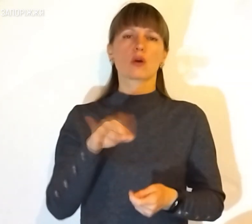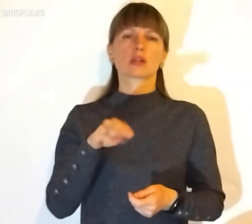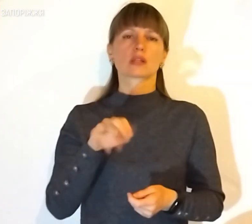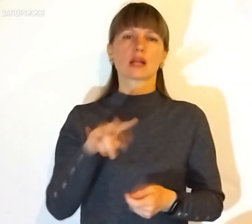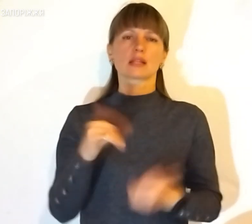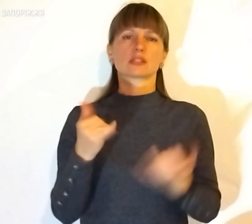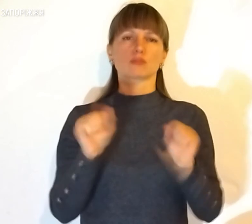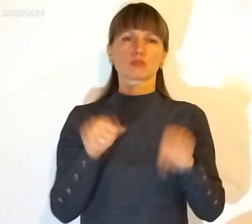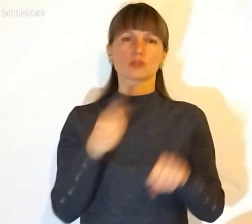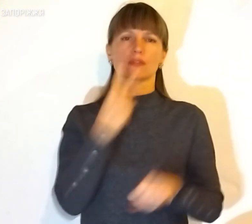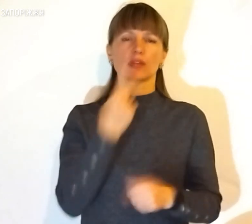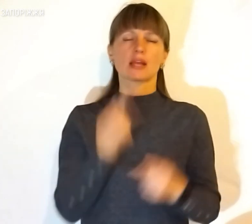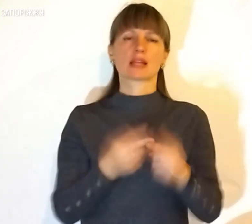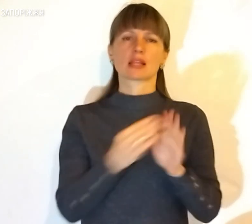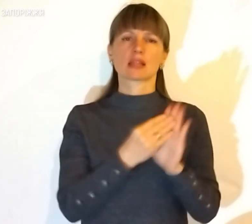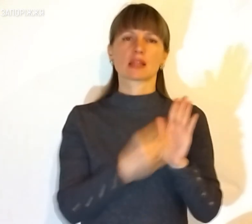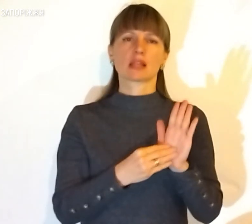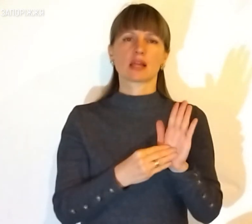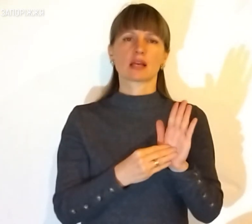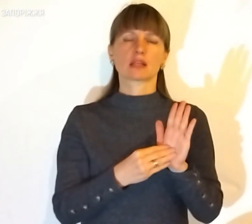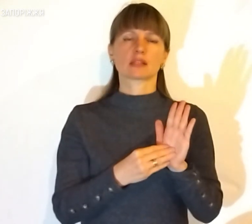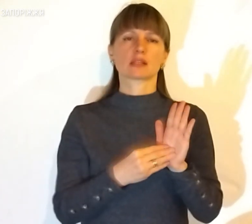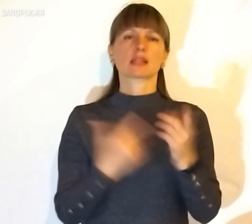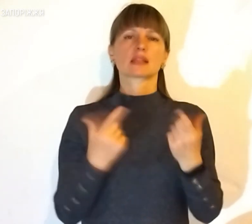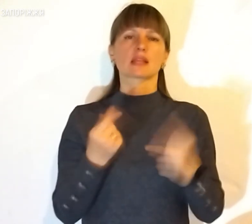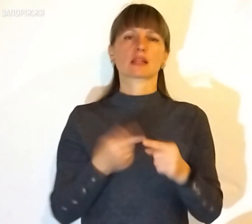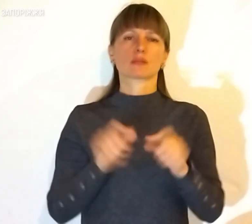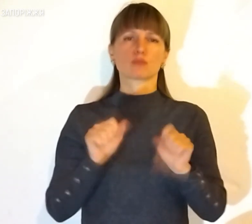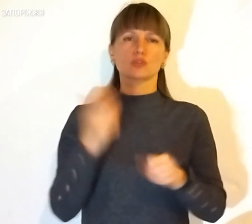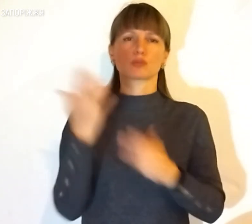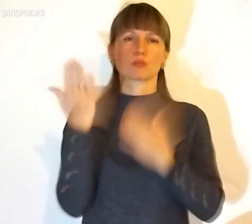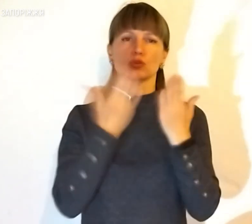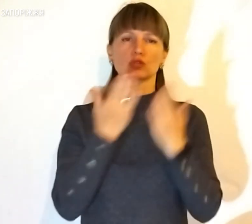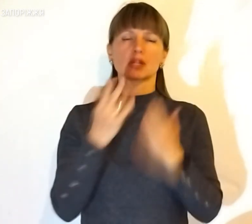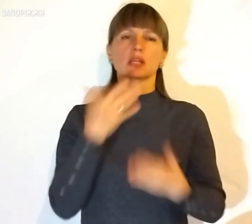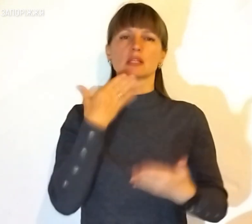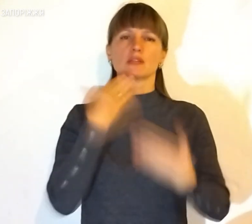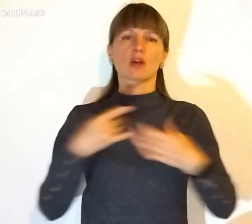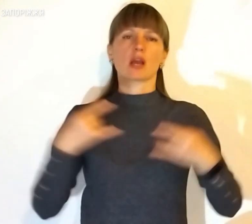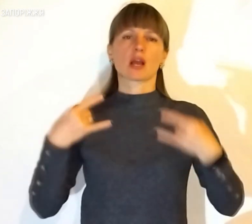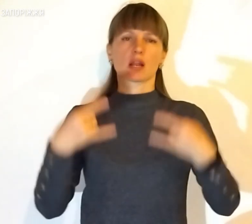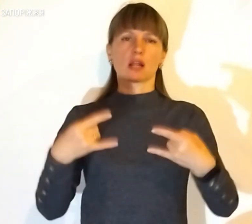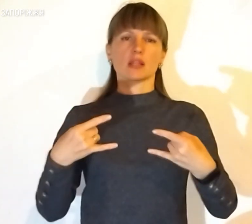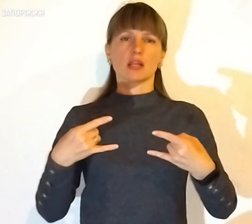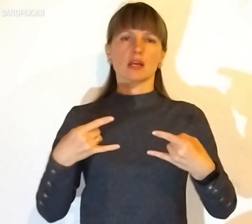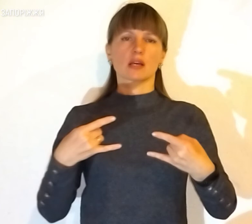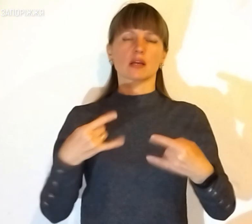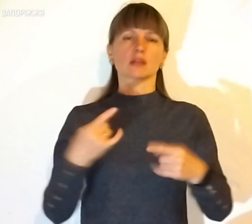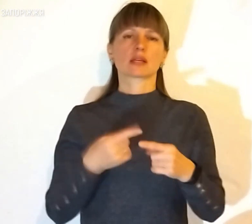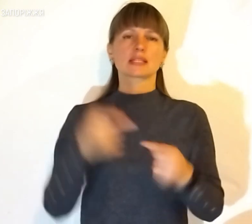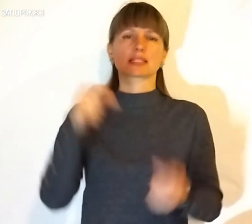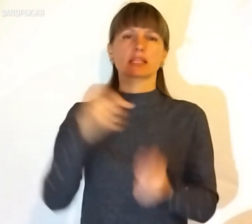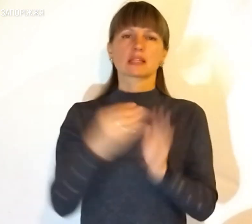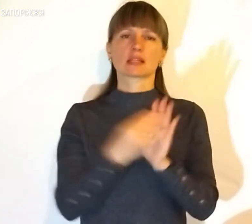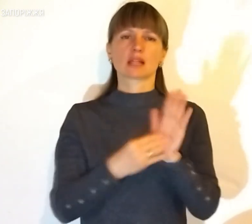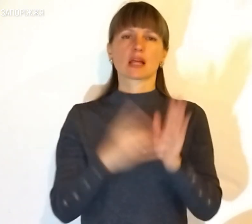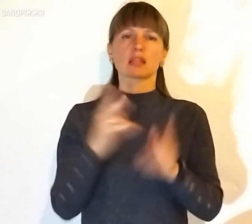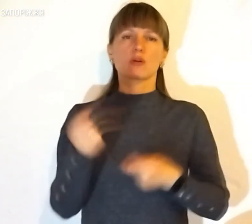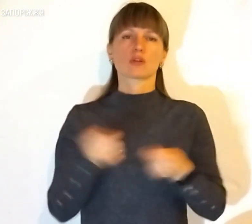зараз ви можете бачити ці дані і де це можна почитати та ознайомитися на своїх екранах. Тож, згідно даних, на урядовому